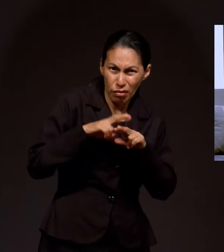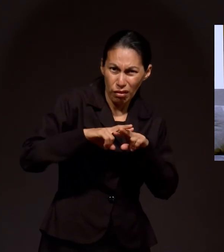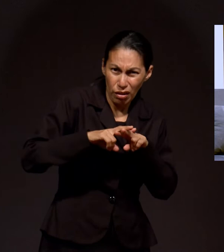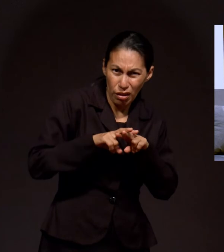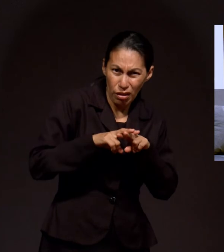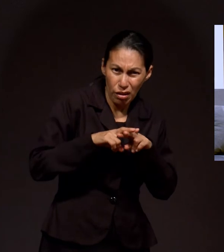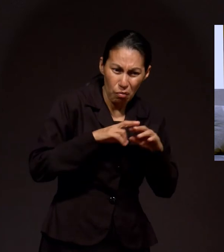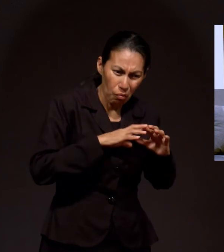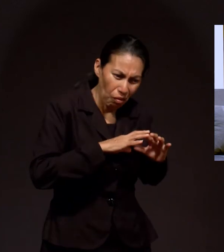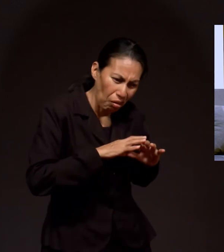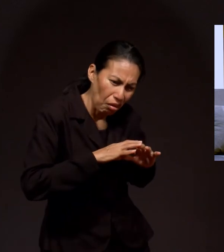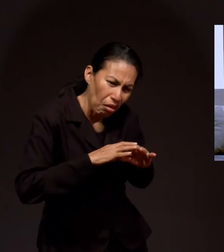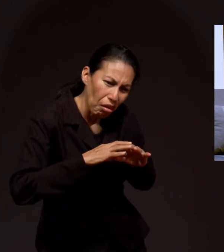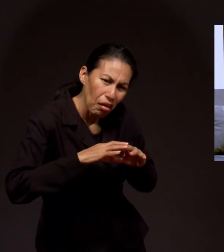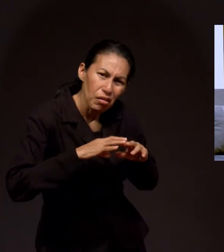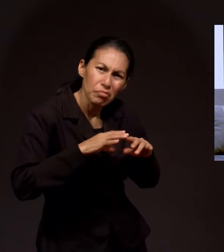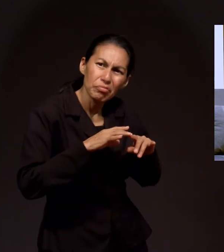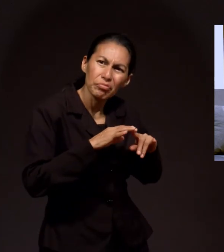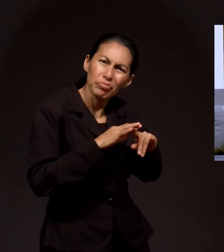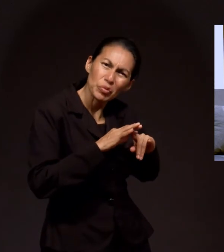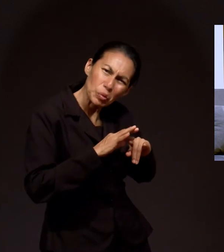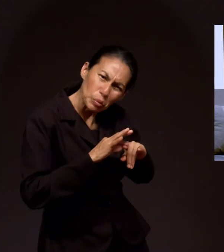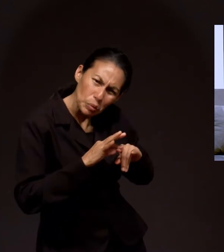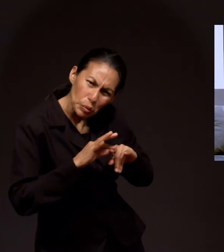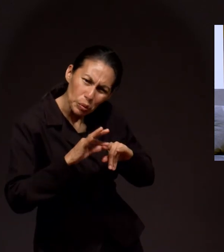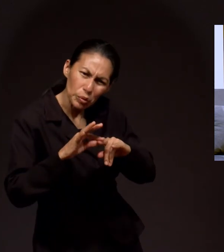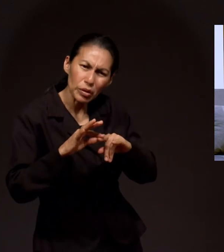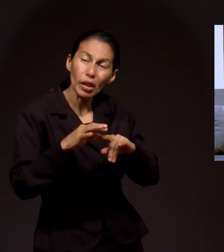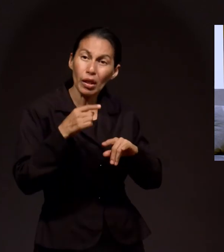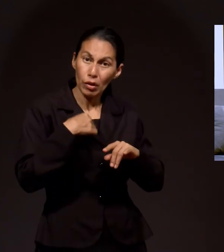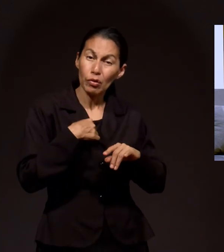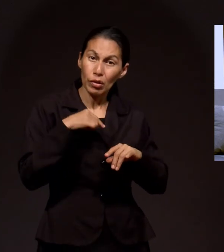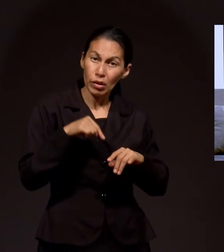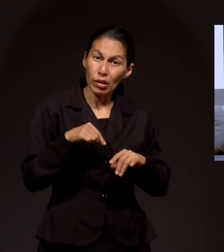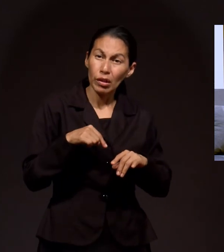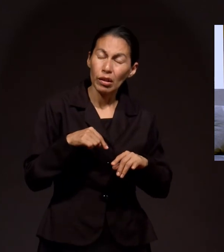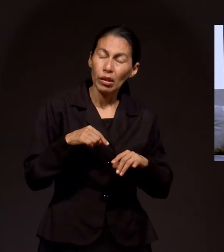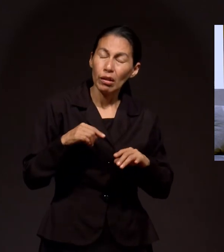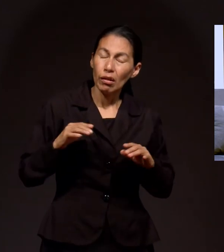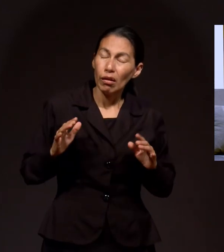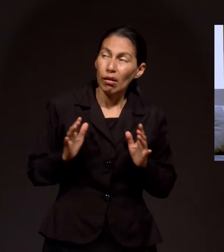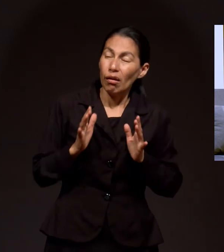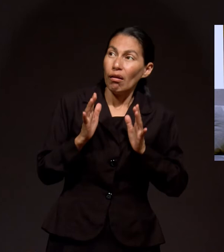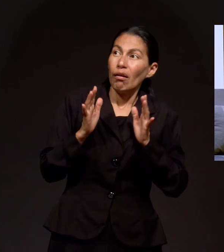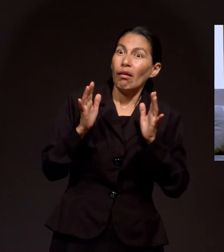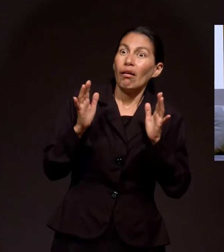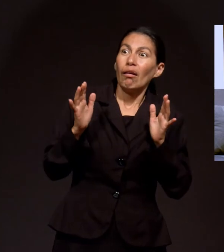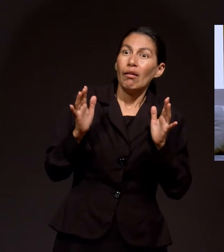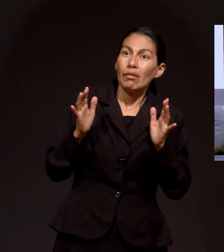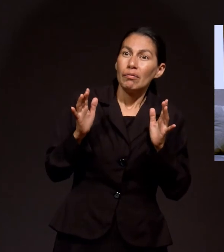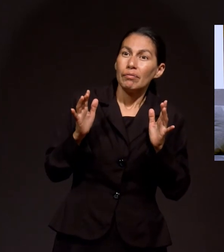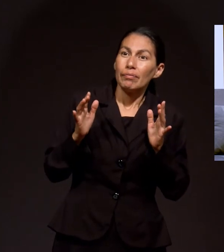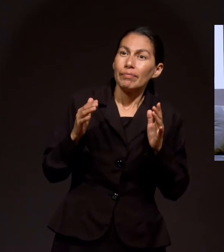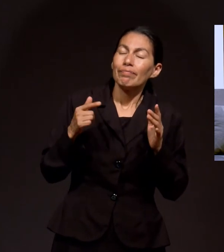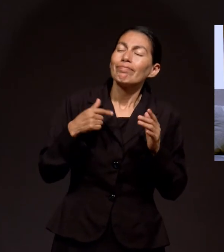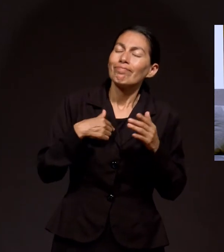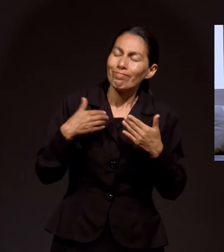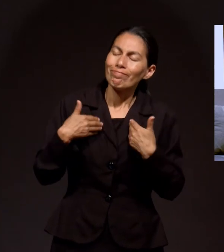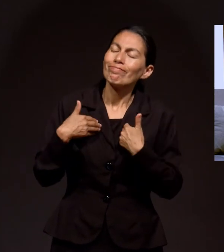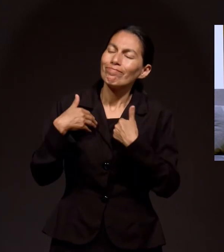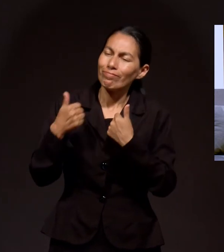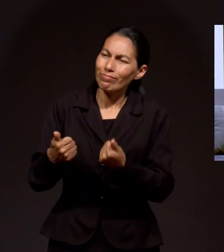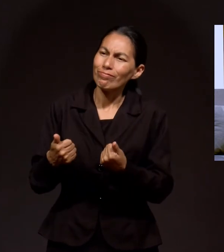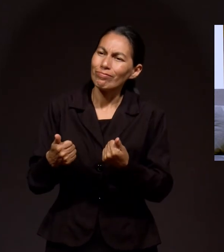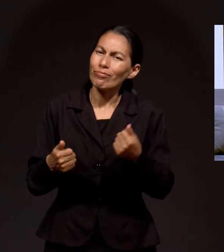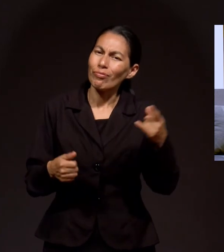volqueta, ese trailer, me arrastró y volvió el carro nada detrás y yo estaba ileso. Ese día me di cuenta que el enemigo